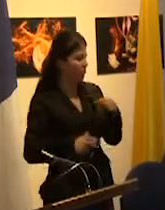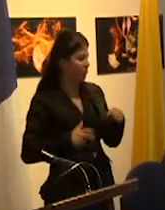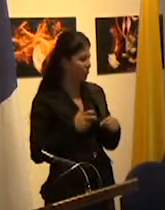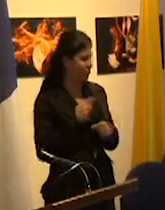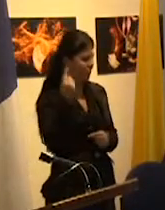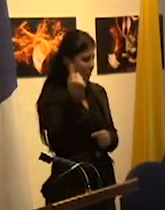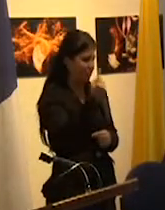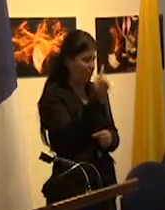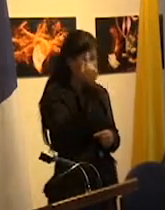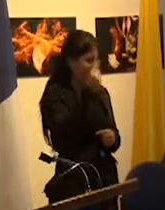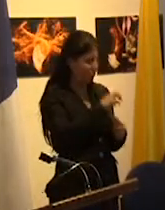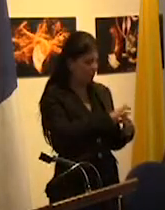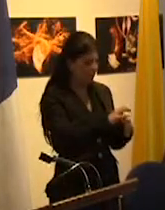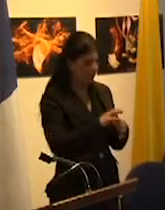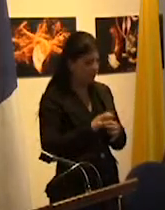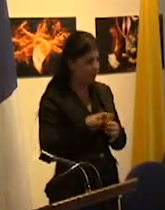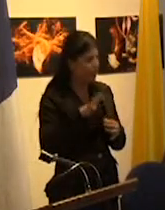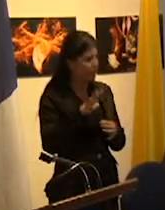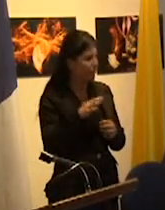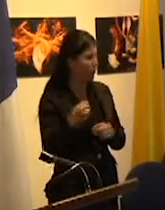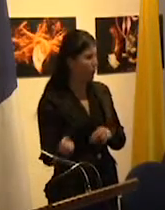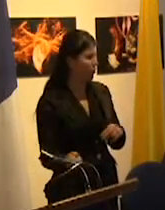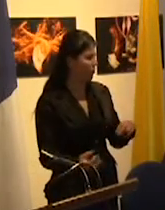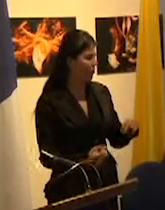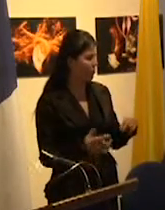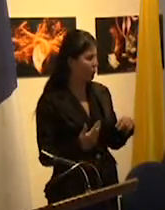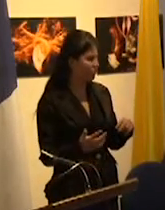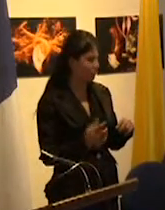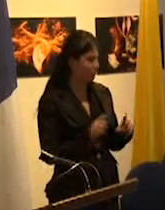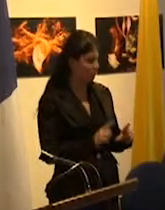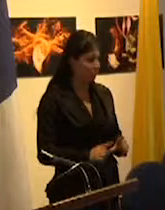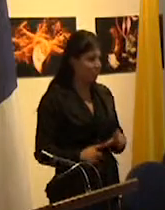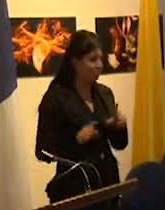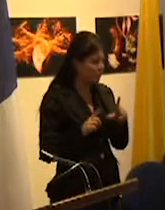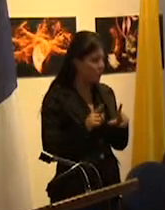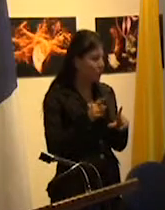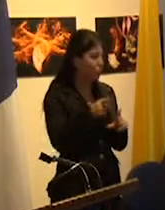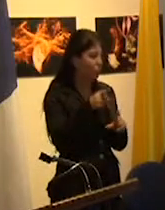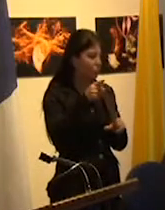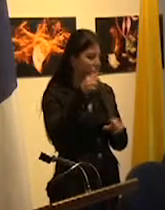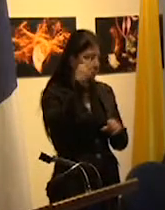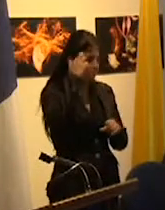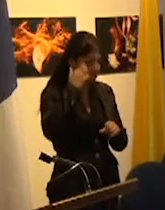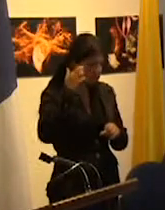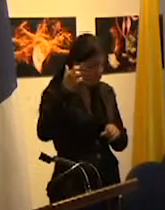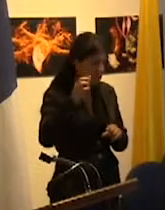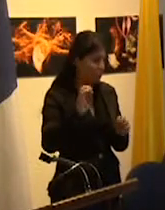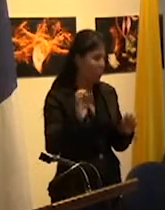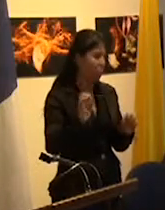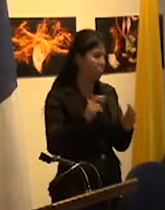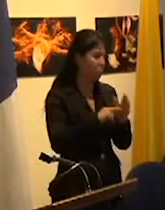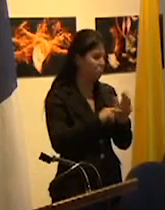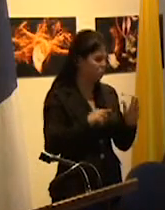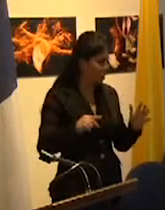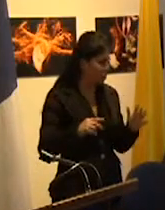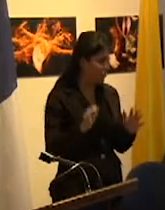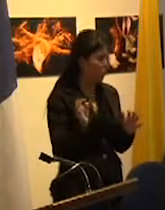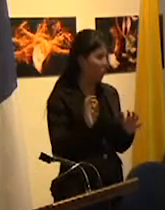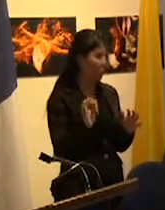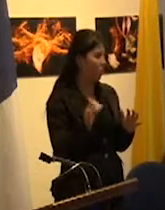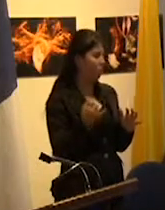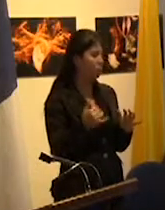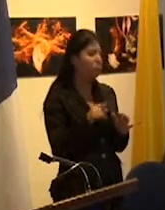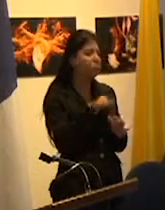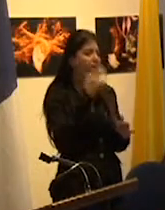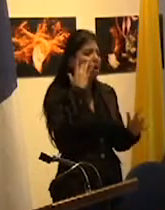ligadas a las credenciales educativas como alguien resulta un profesional o un técnico alguien con